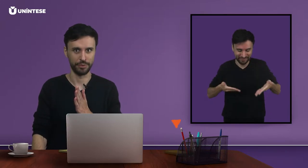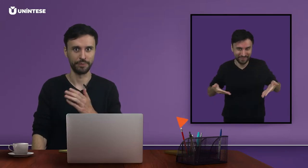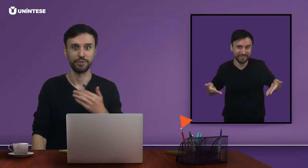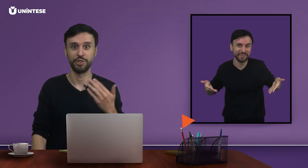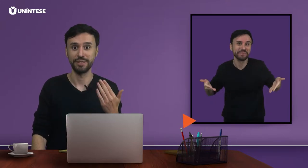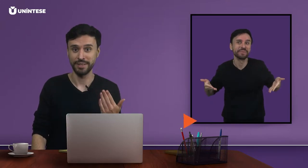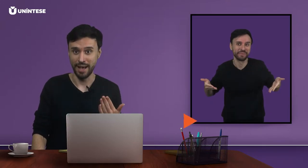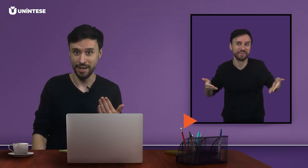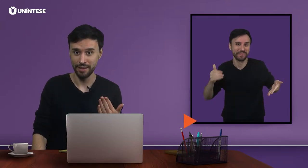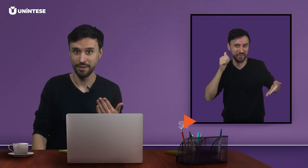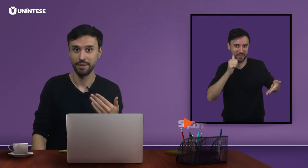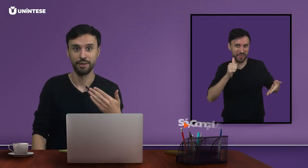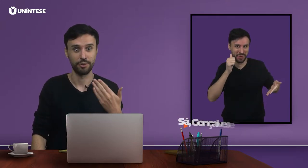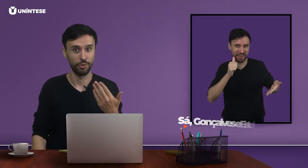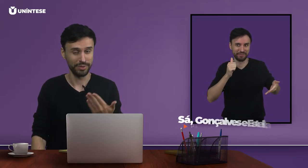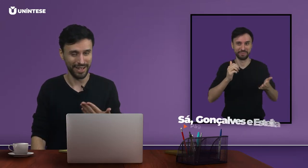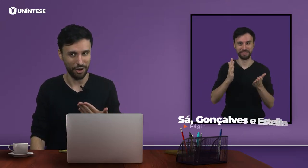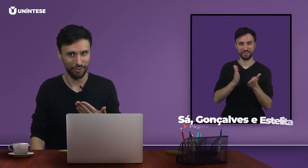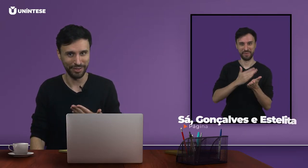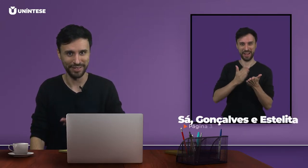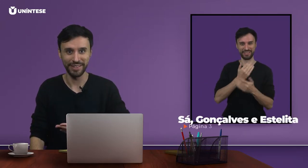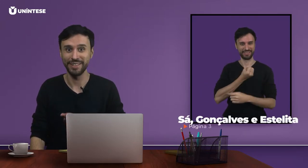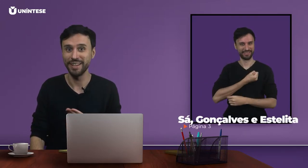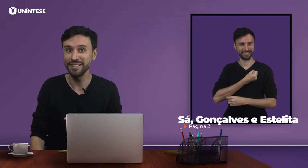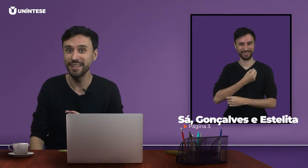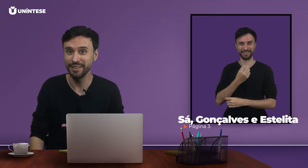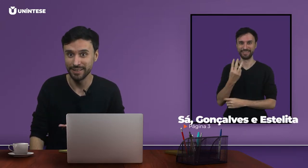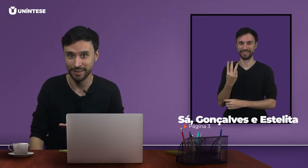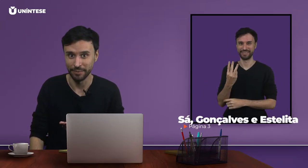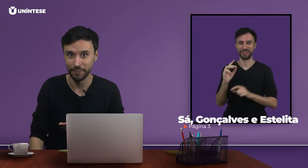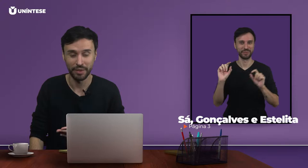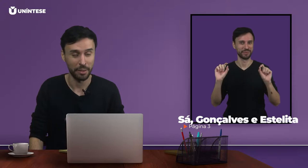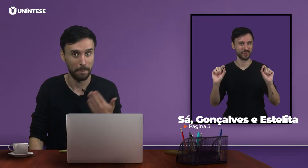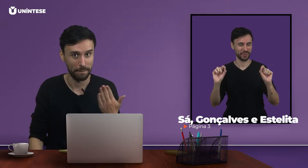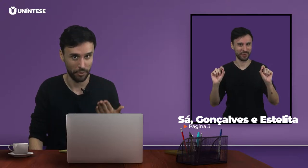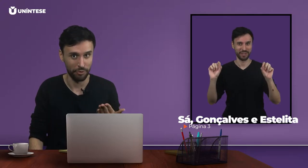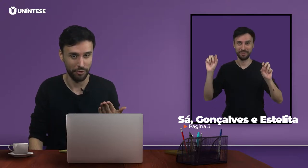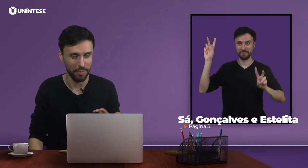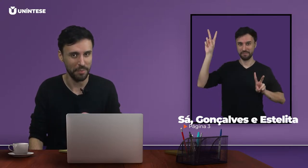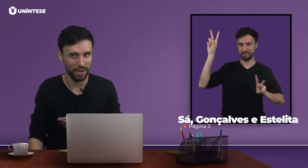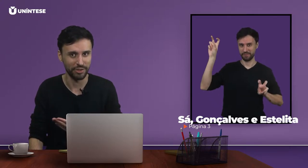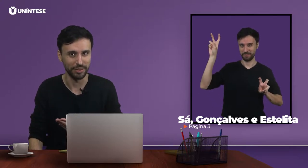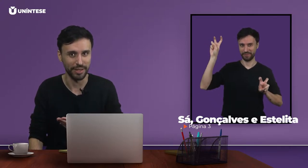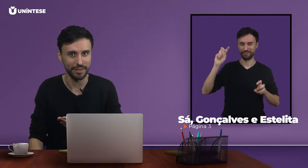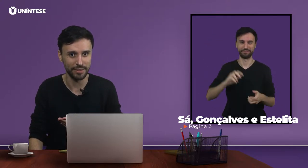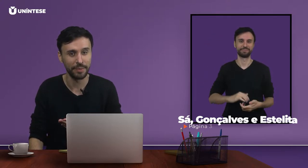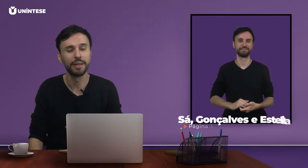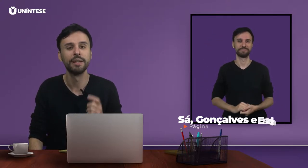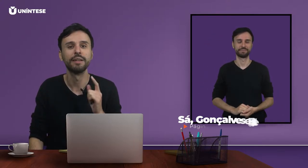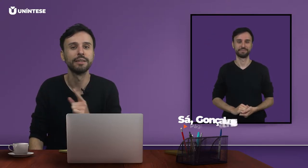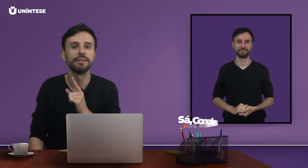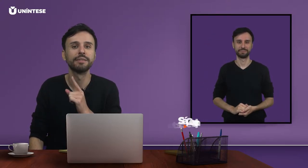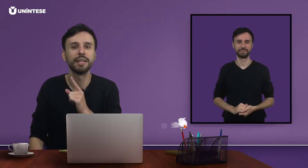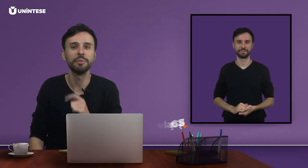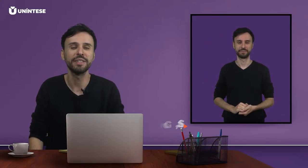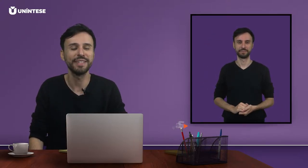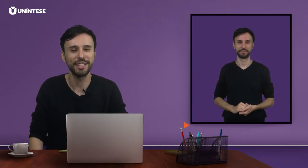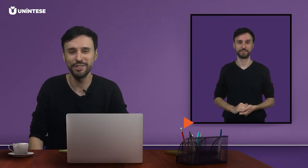de Sá, Gonçalves e Estelita, conforme a página 3, Temos a seguinte